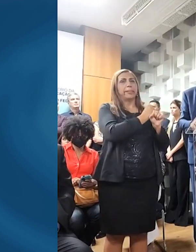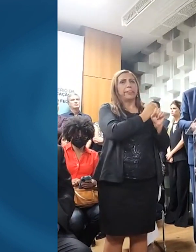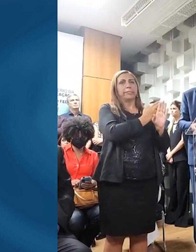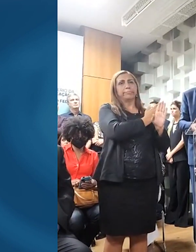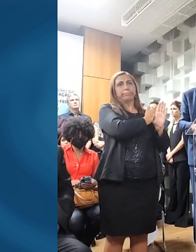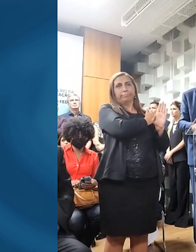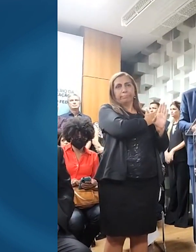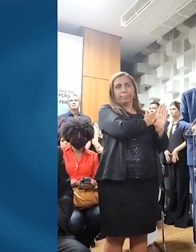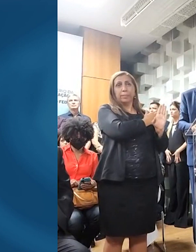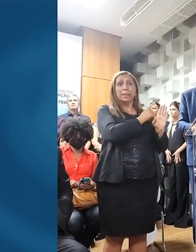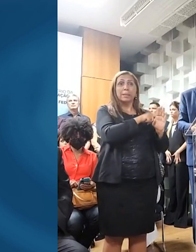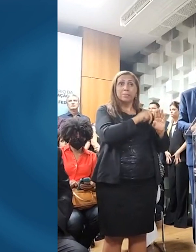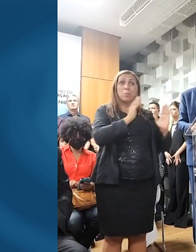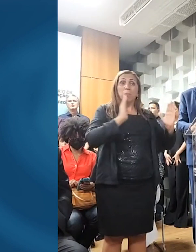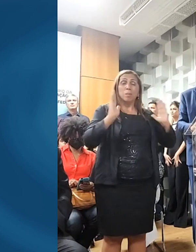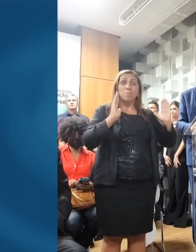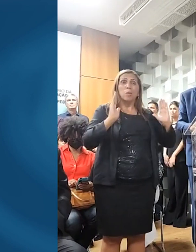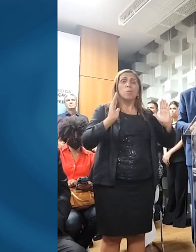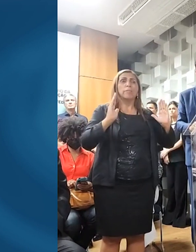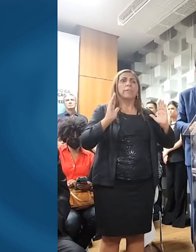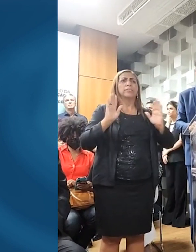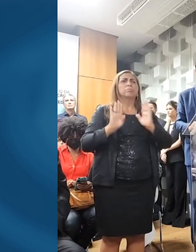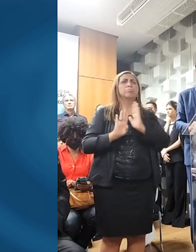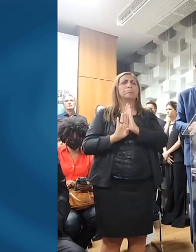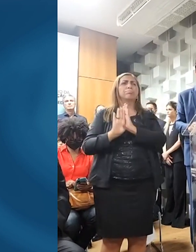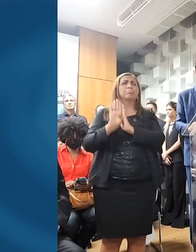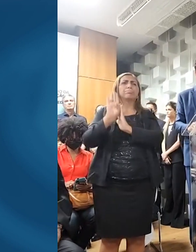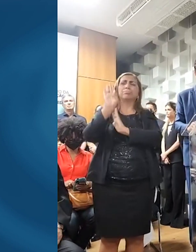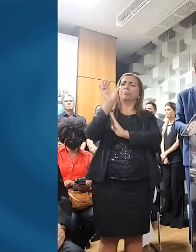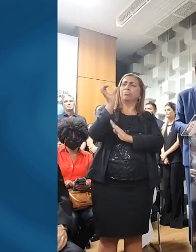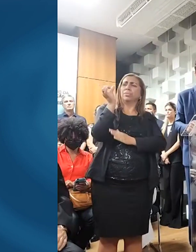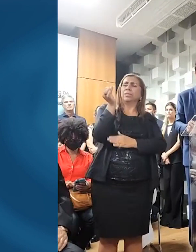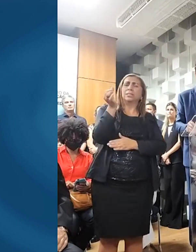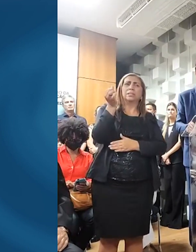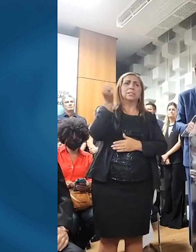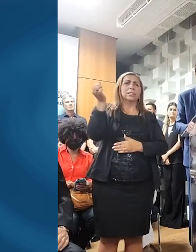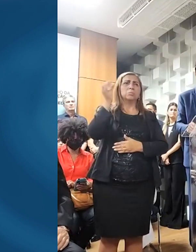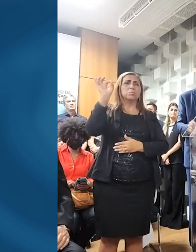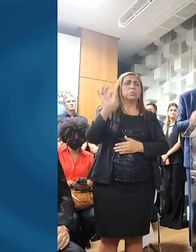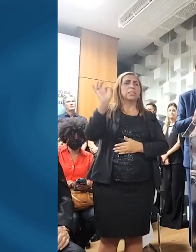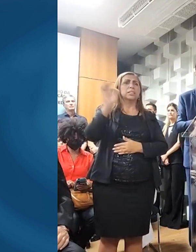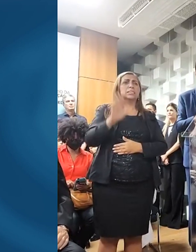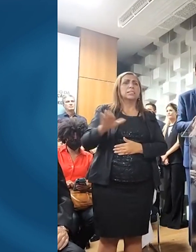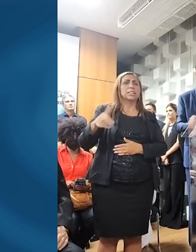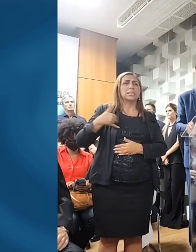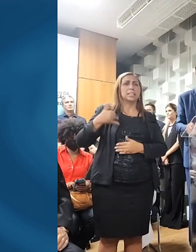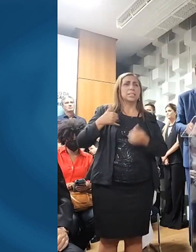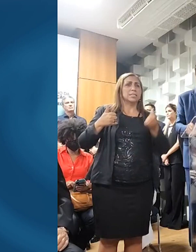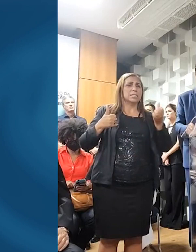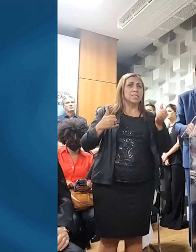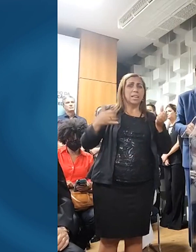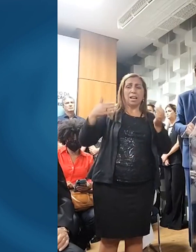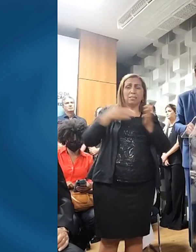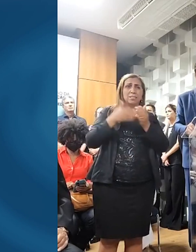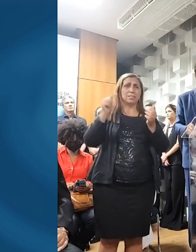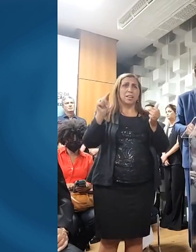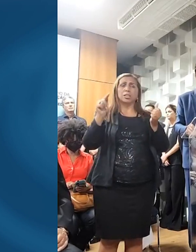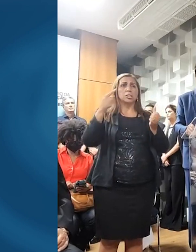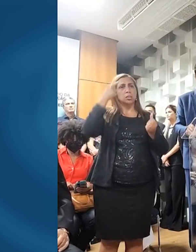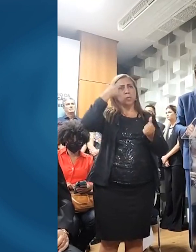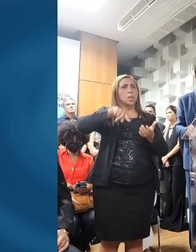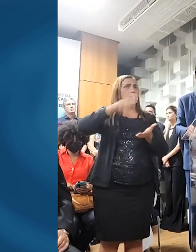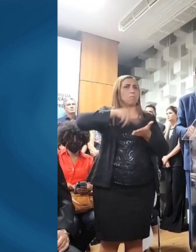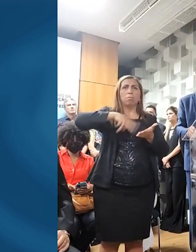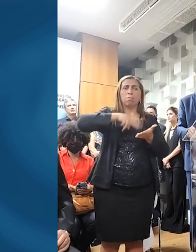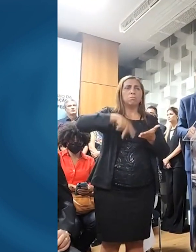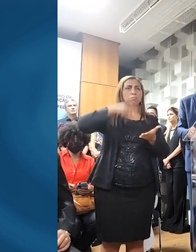No mesmo período, cresceu 66% o número de crianças de 6 e 7 anos que não sabem